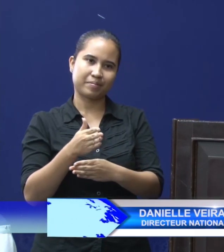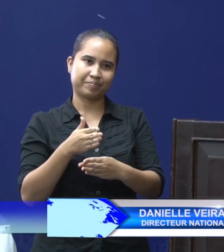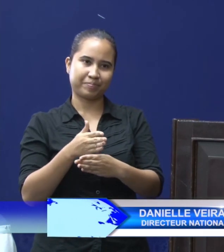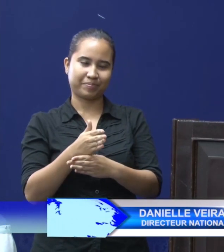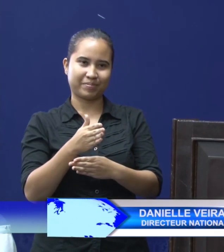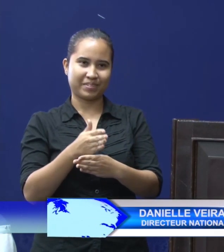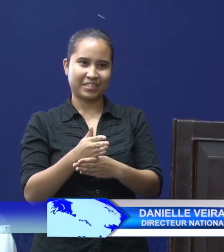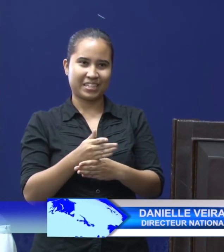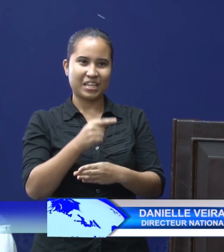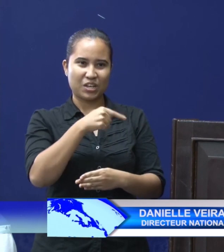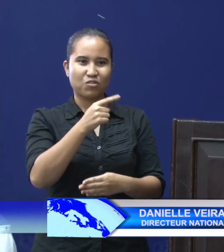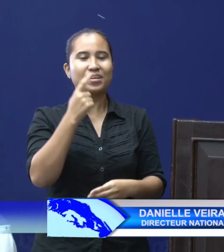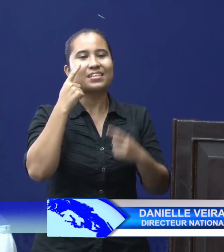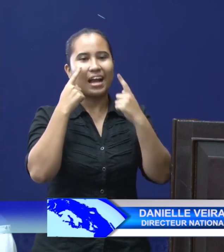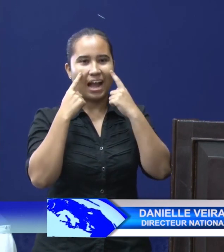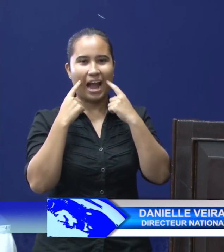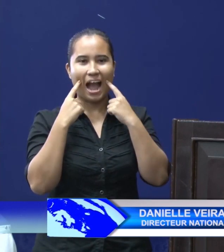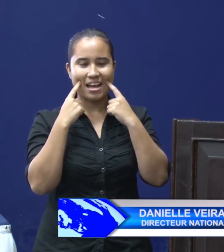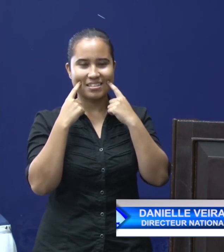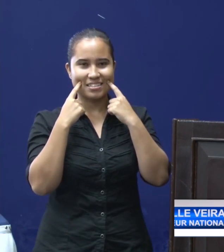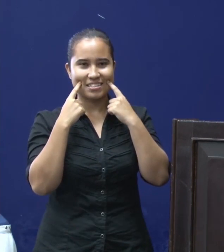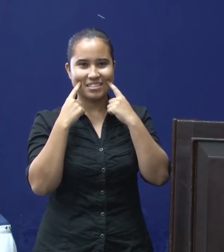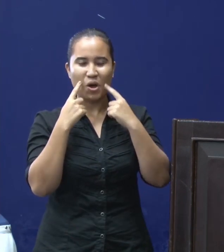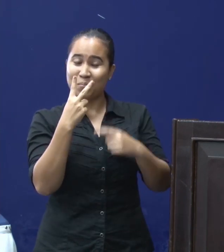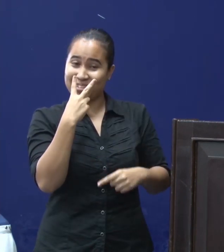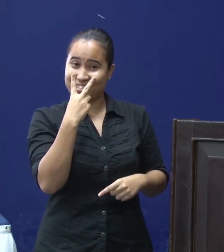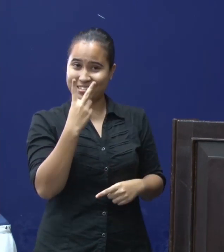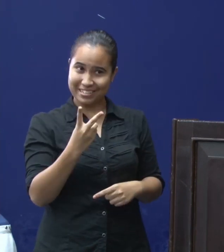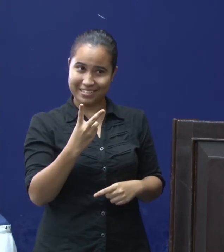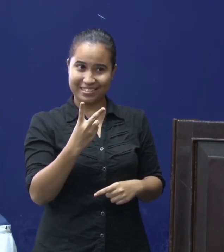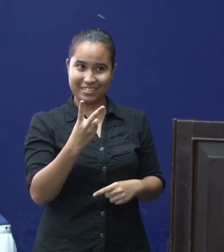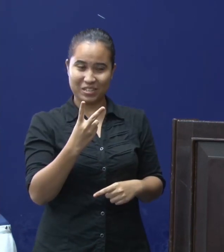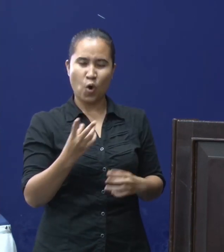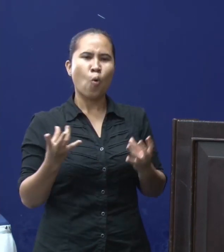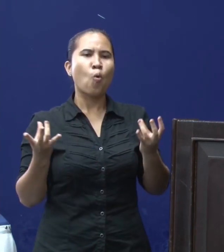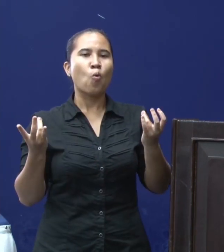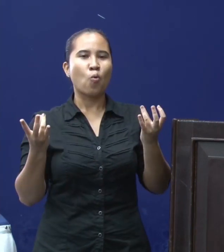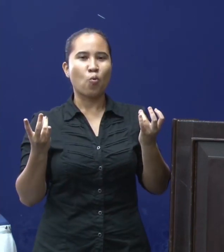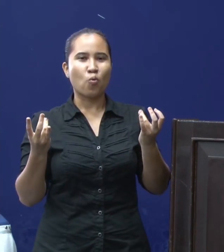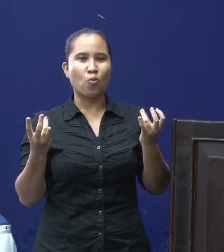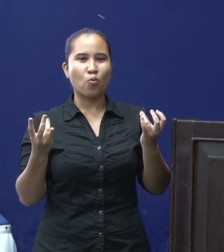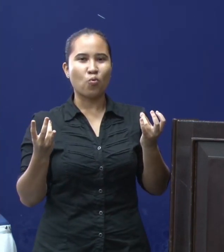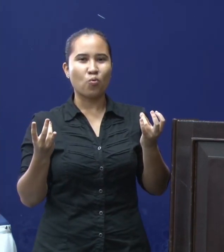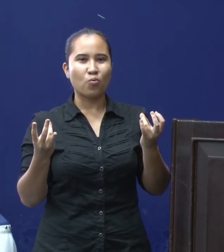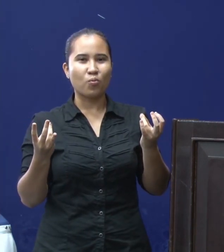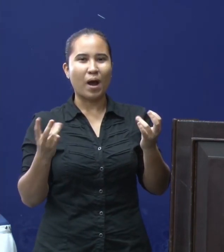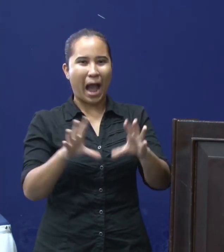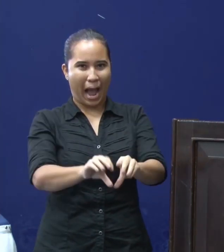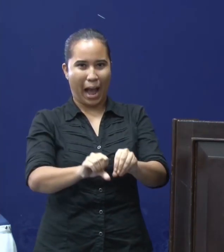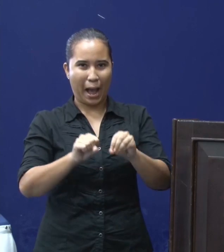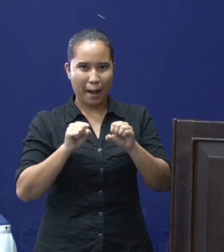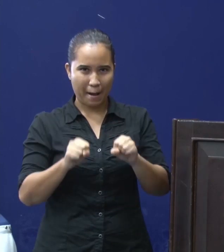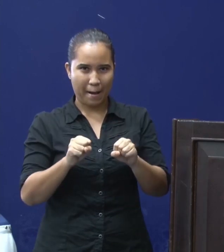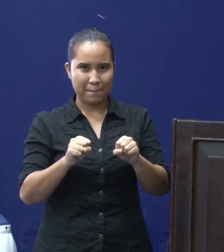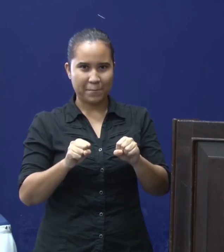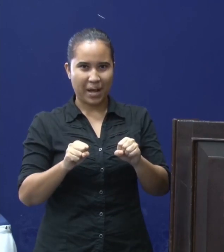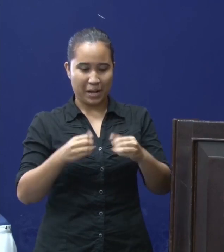geeft u ons de gelegenheid om u te laten zien hoe we omgaan met burgerlijke